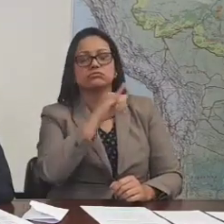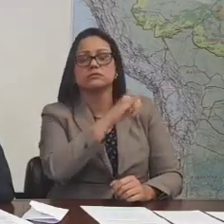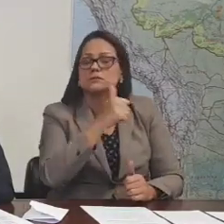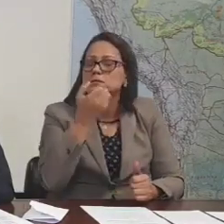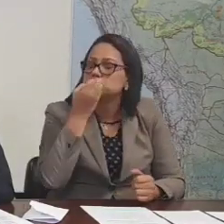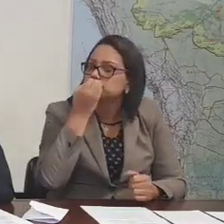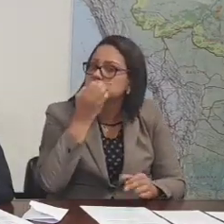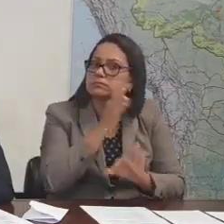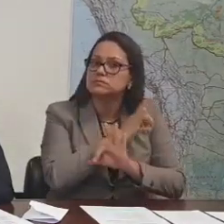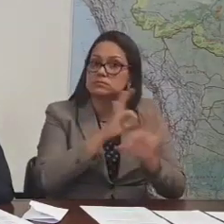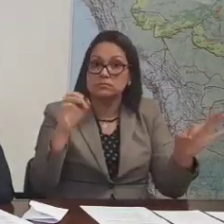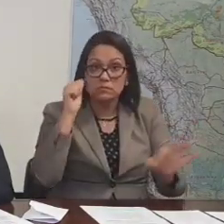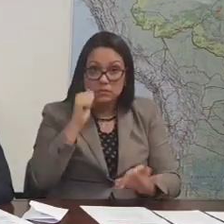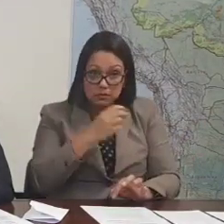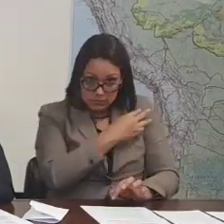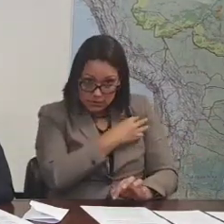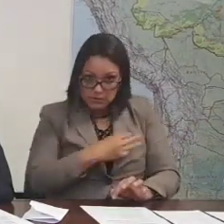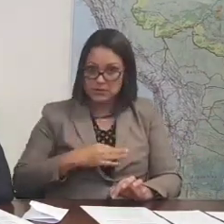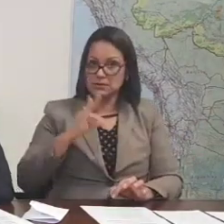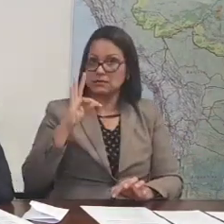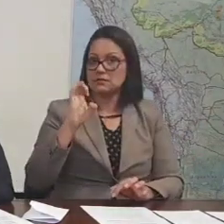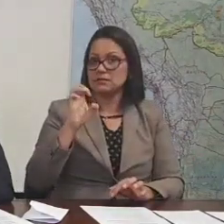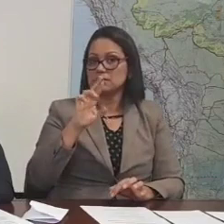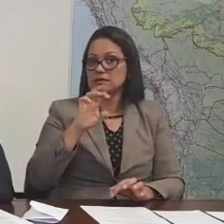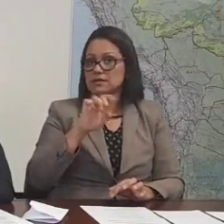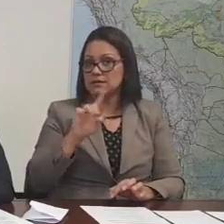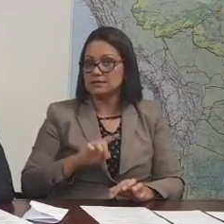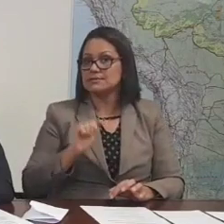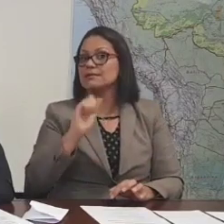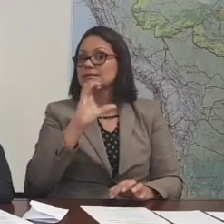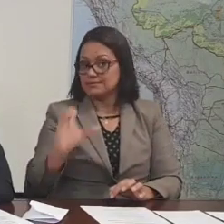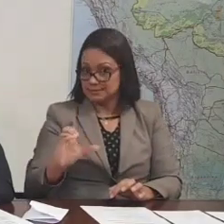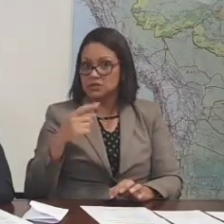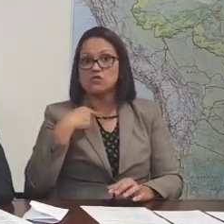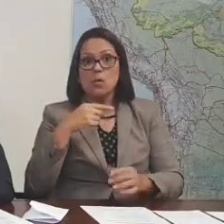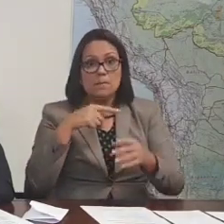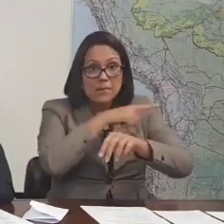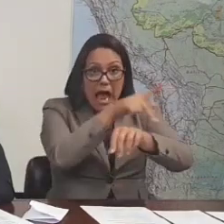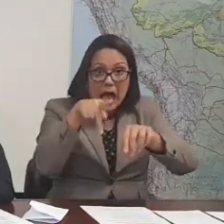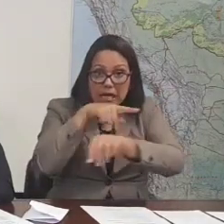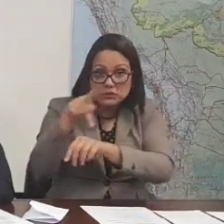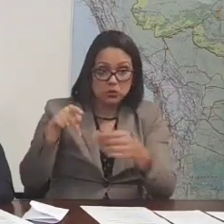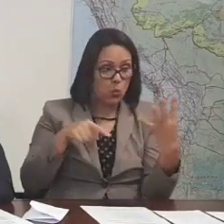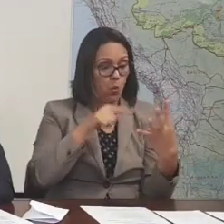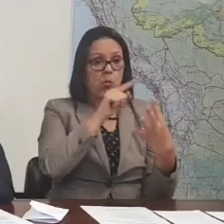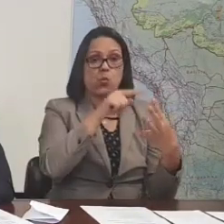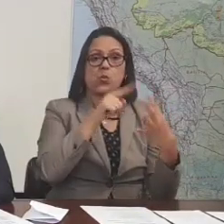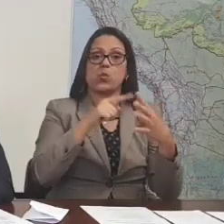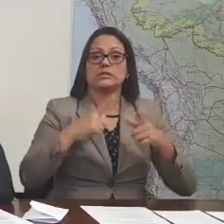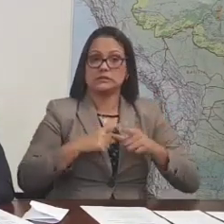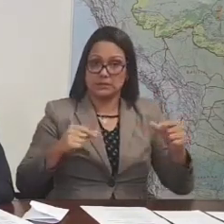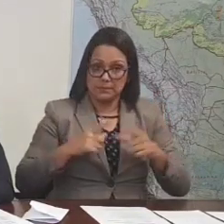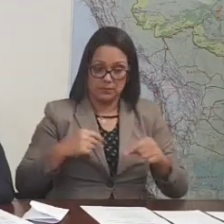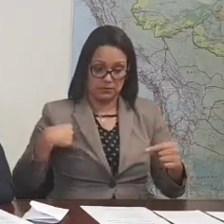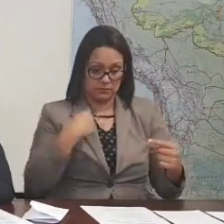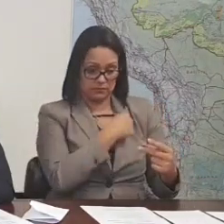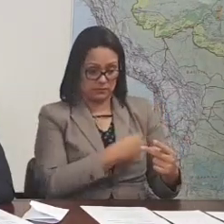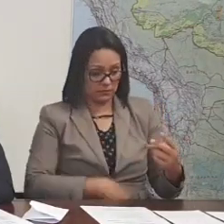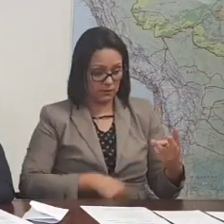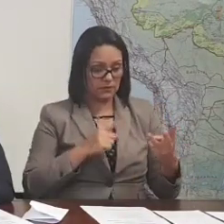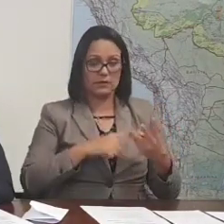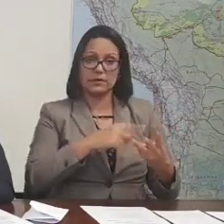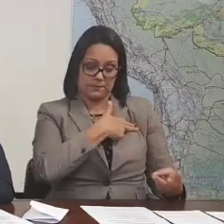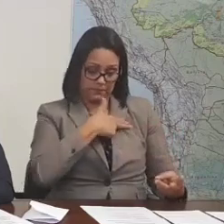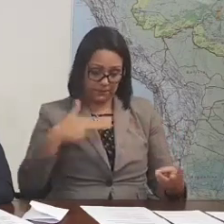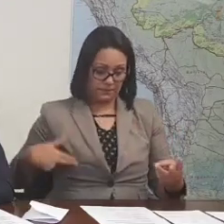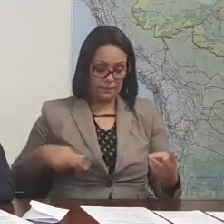Tereza Cristina conseguiu, dentro dos quatro países quais nós estivemos, no Japão, na China, Vietnã e Indonésia, fazer grandes